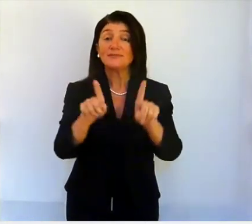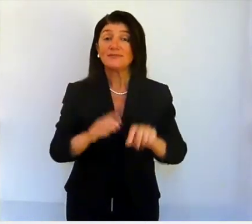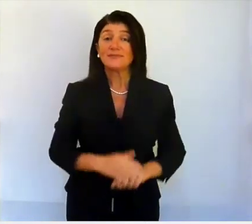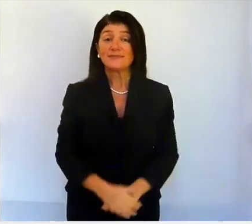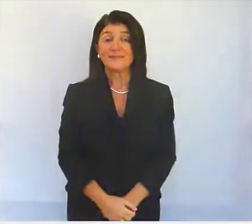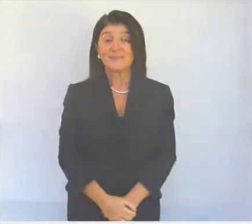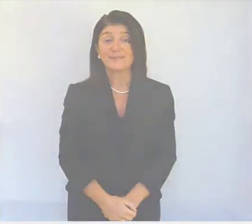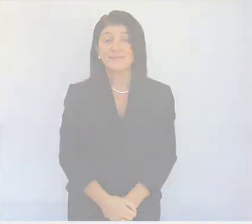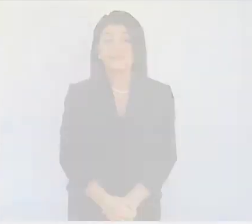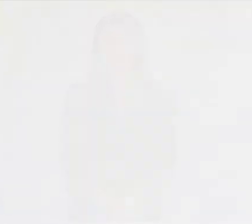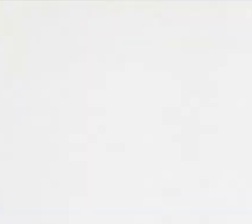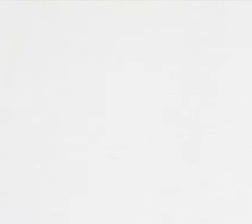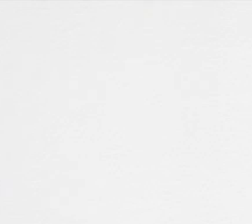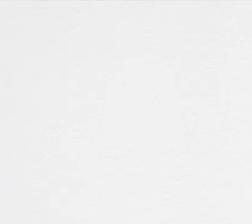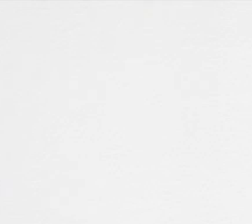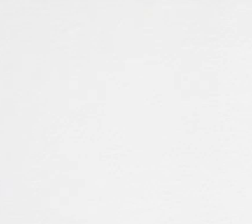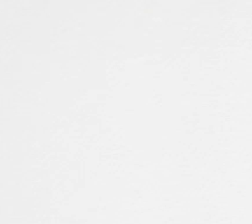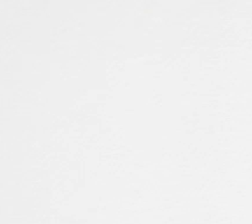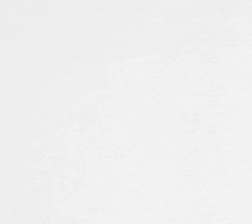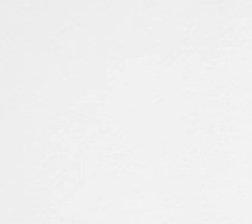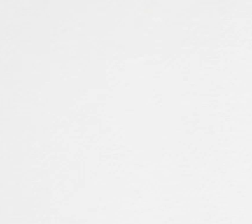la statuina è circondata da una bassa recinzione Grazie a tutti.